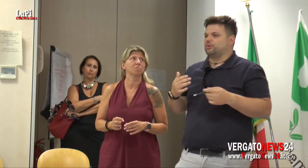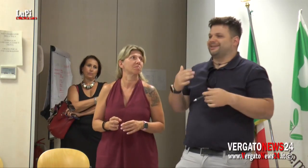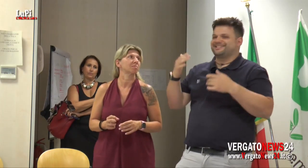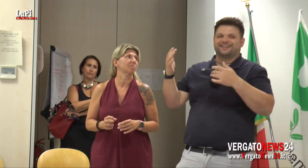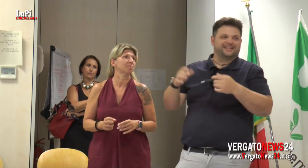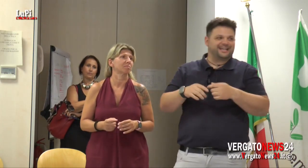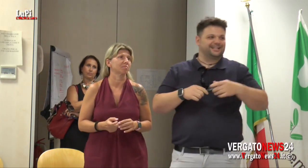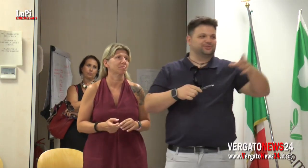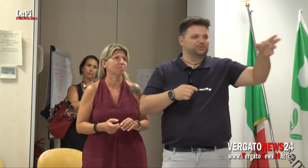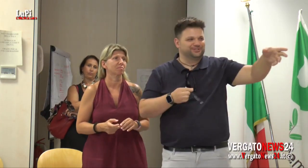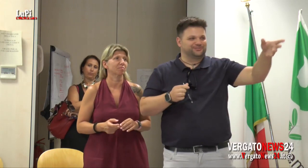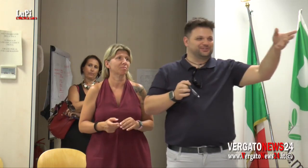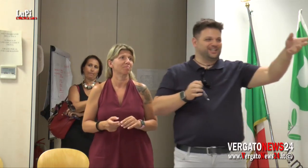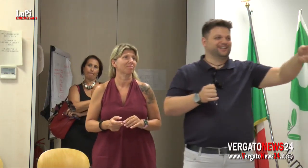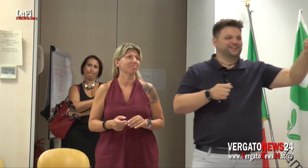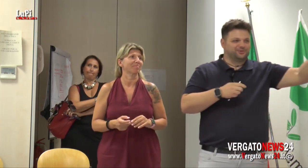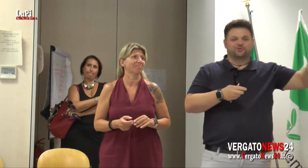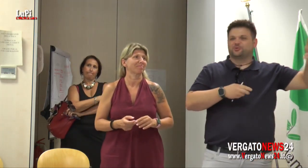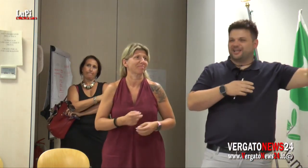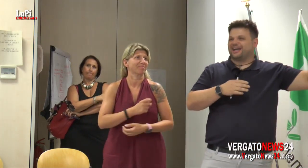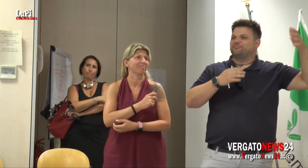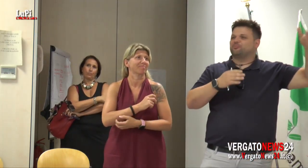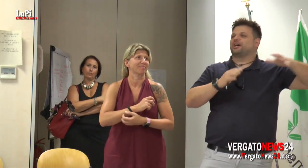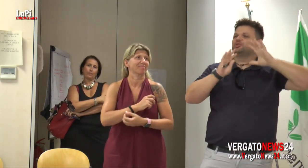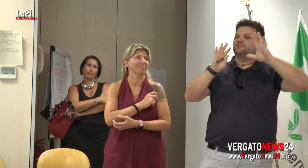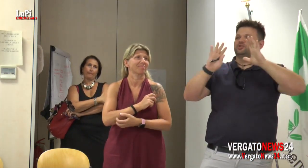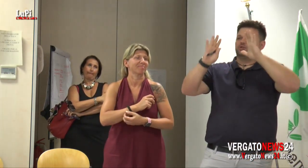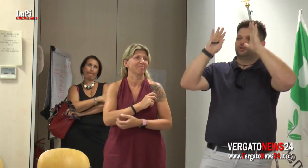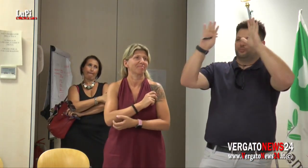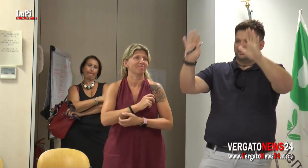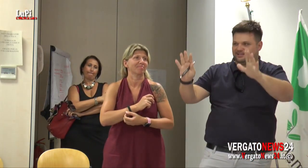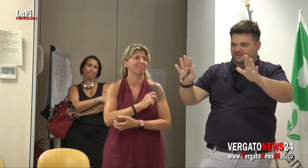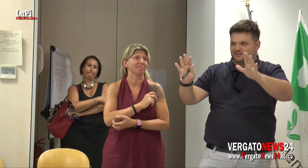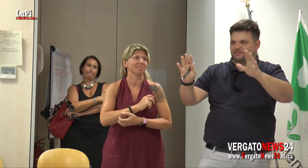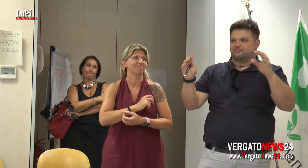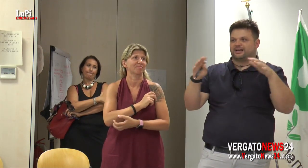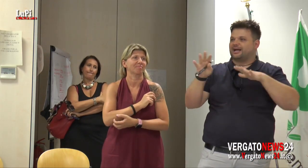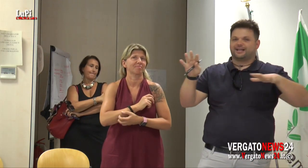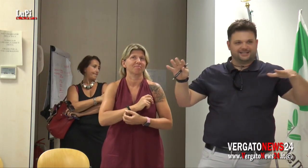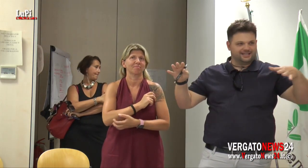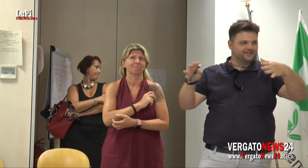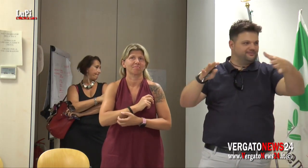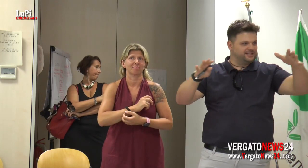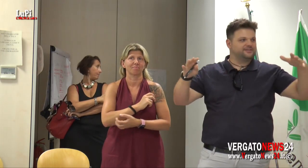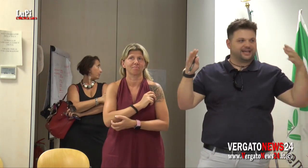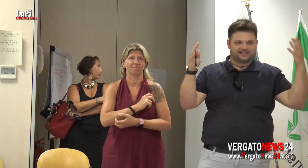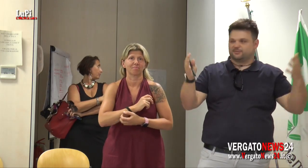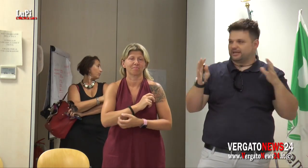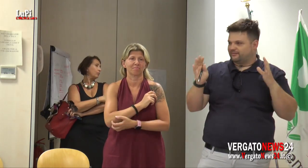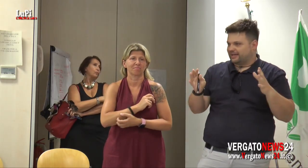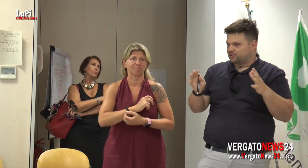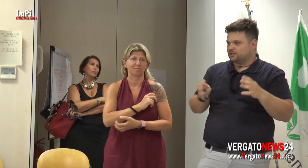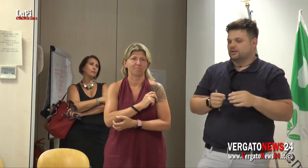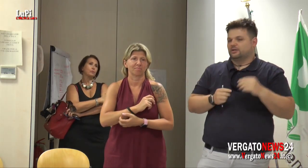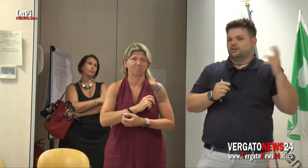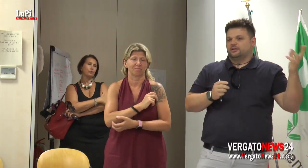siamo stati un po' alla riserva indiana, Donini forse, con cui abbiamo una condivisione di obiettivi, ma anche delle vie diverse